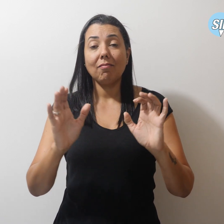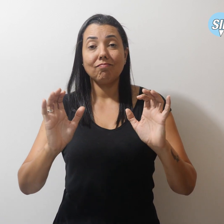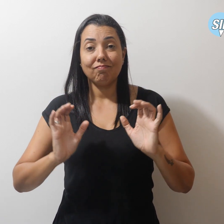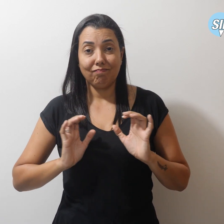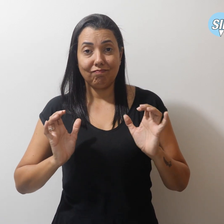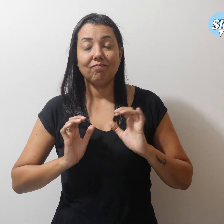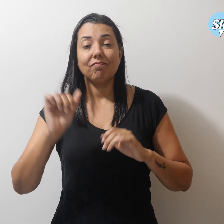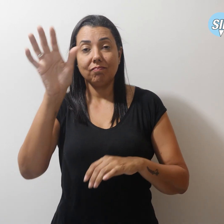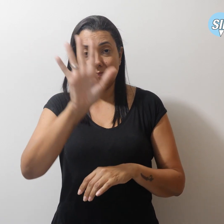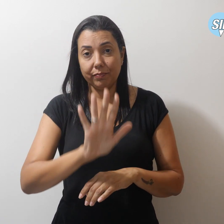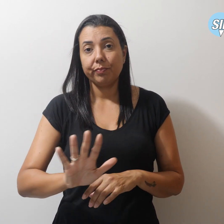nacionais.